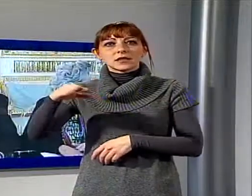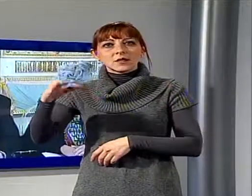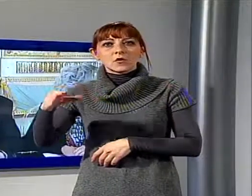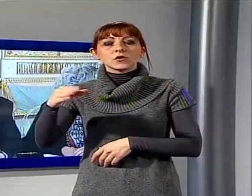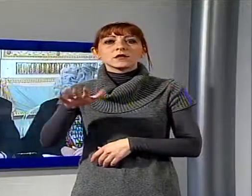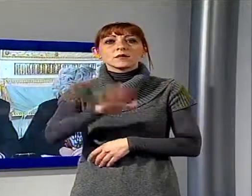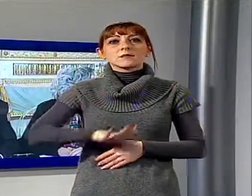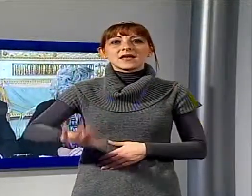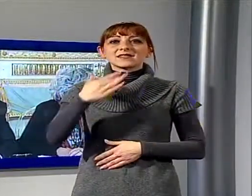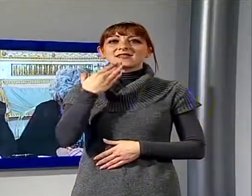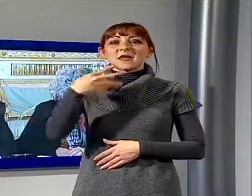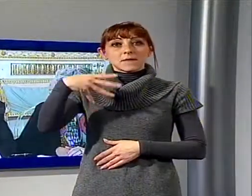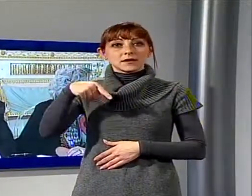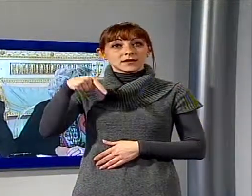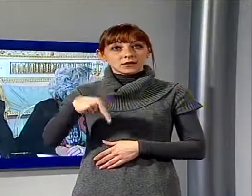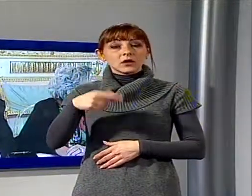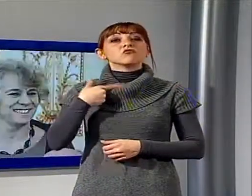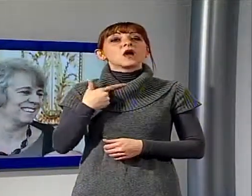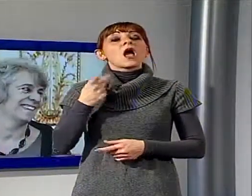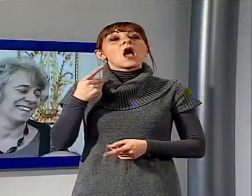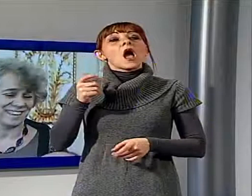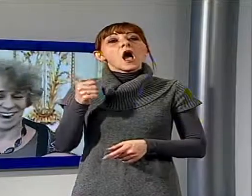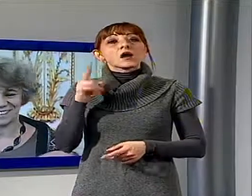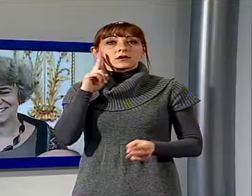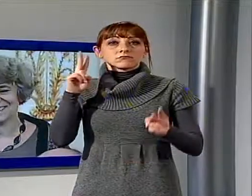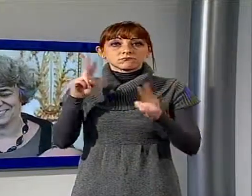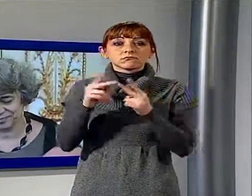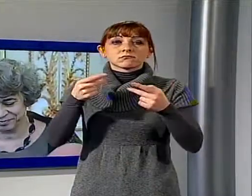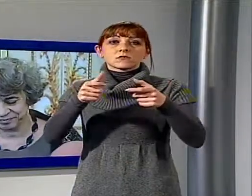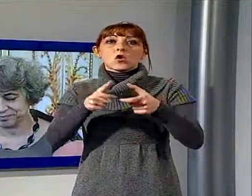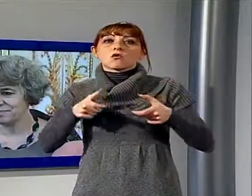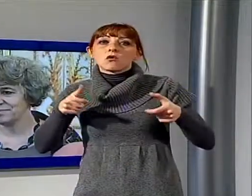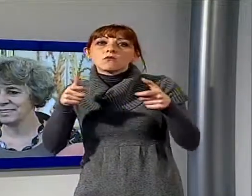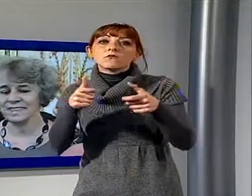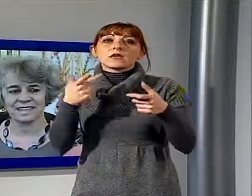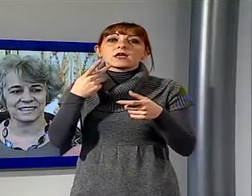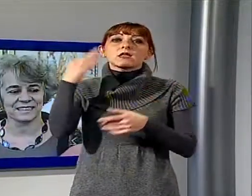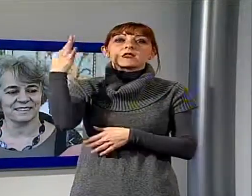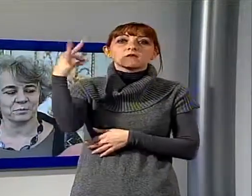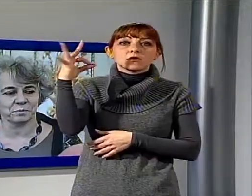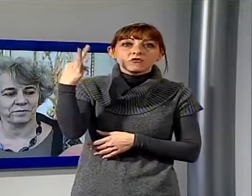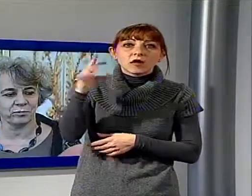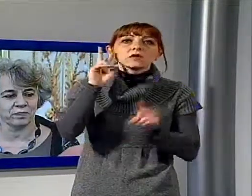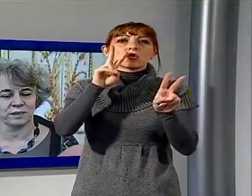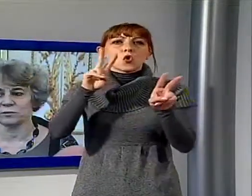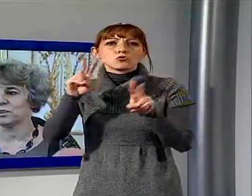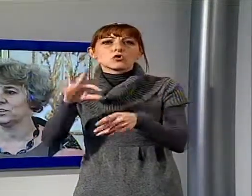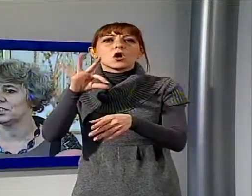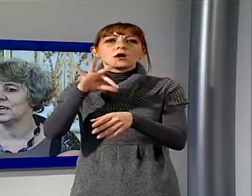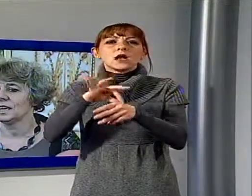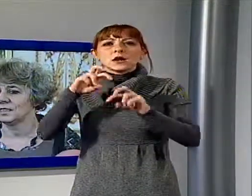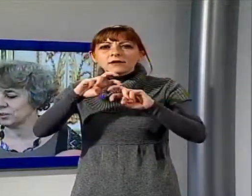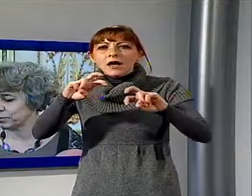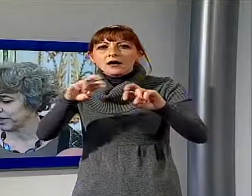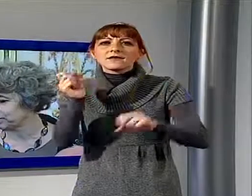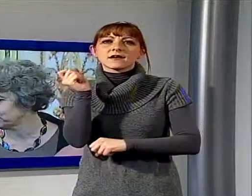previsti convegni, ma anche incontri con gli esperti e gli specialisti, check-up e analisi mediche.